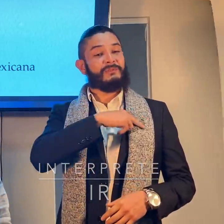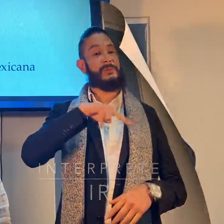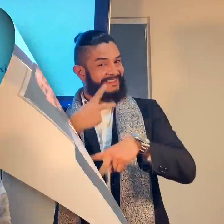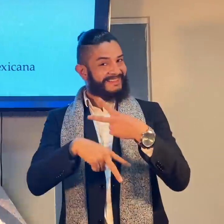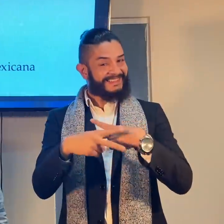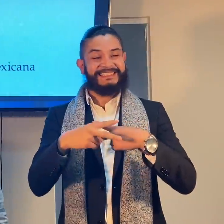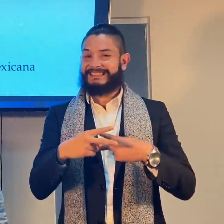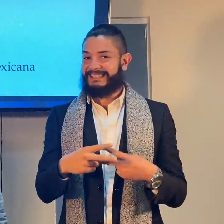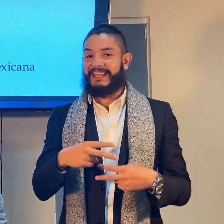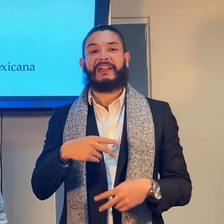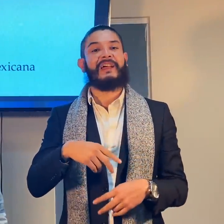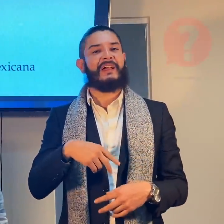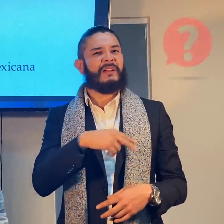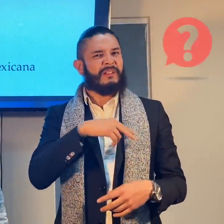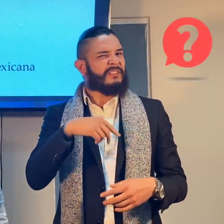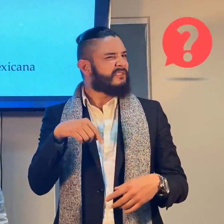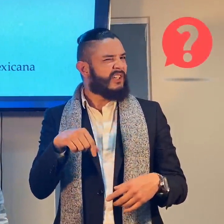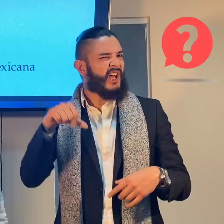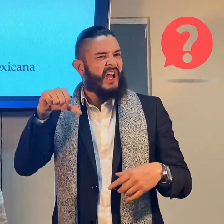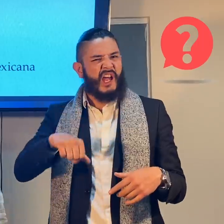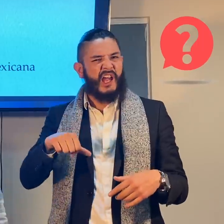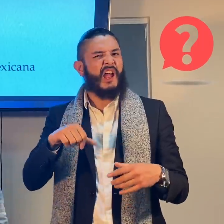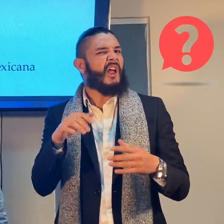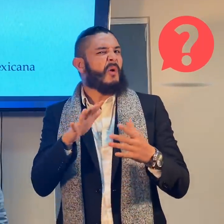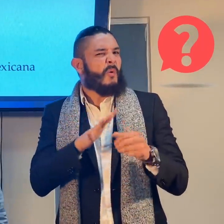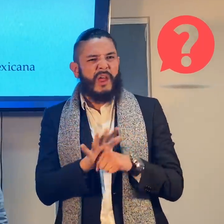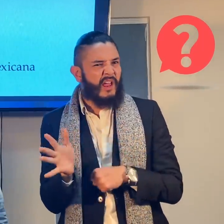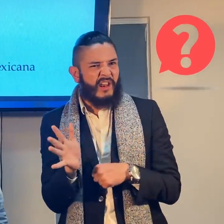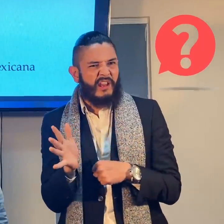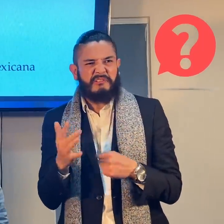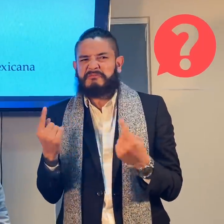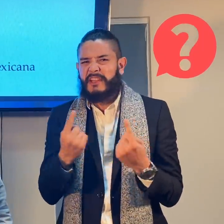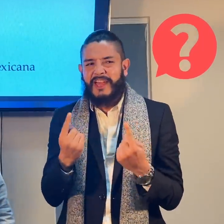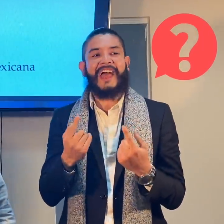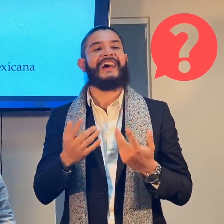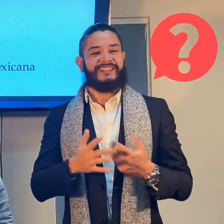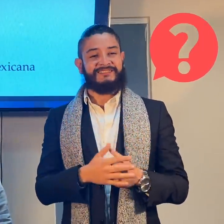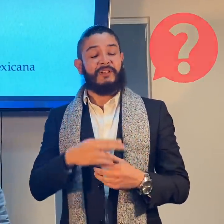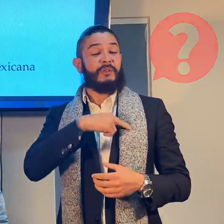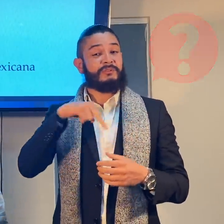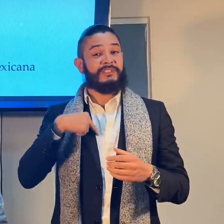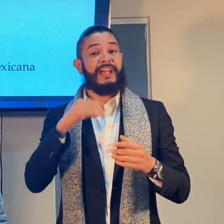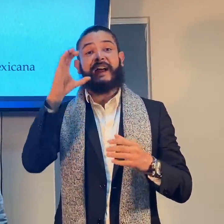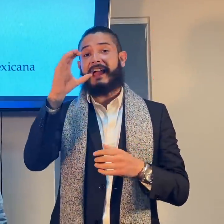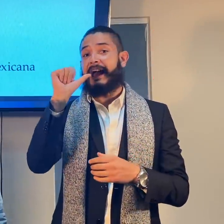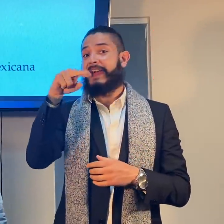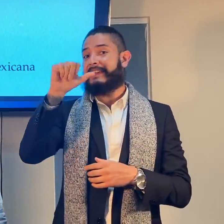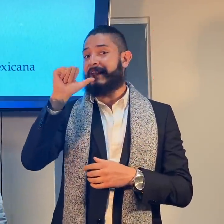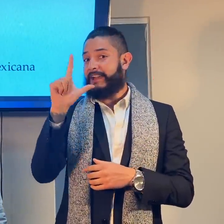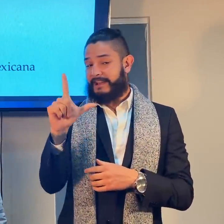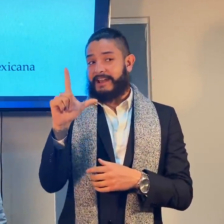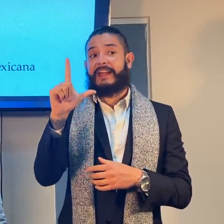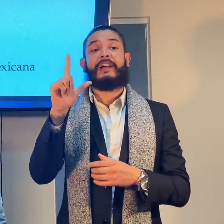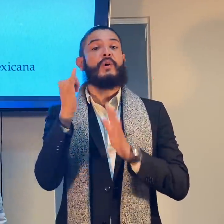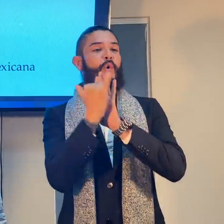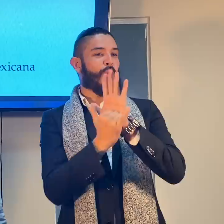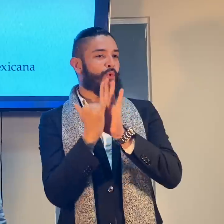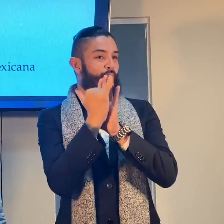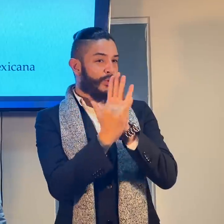Bienvenidos a nuestro canal de YouTube. ¿Cuál? ¿Cuál es el nombre? Ah, ok, es nuestro canal, el